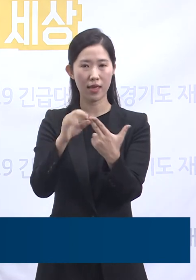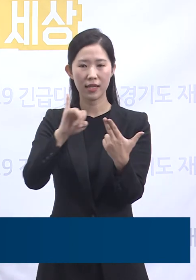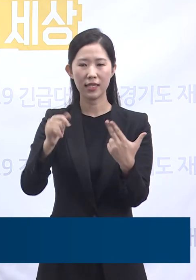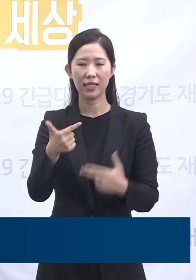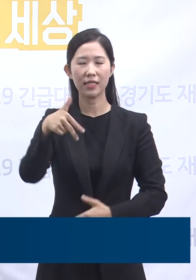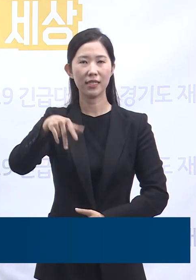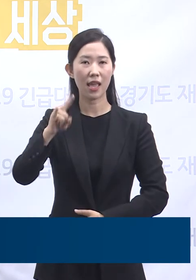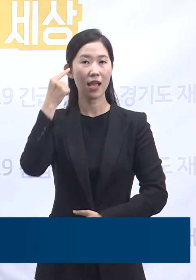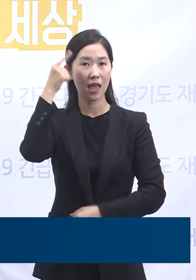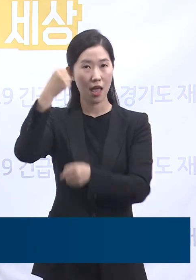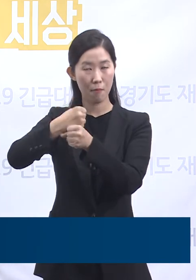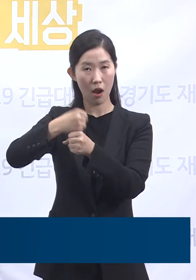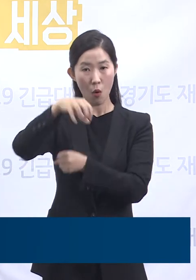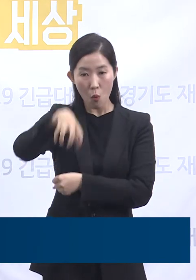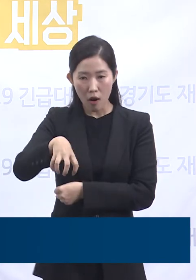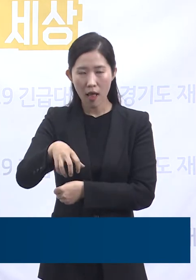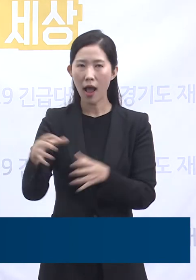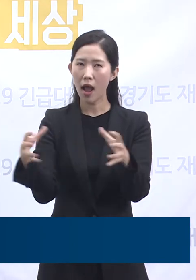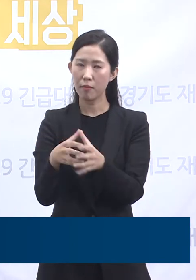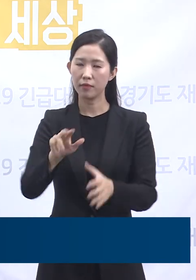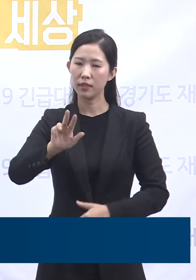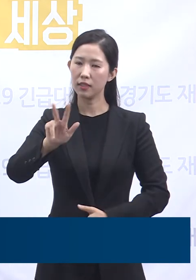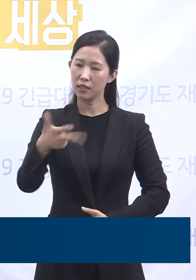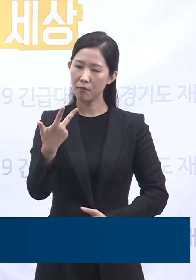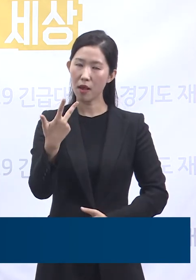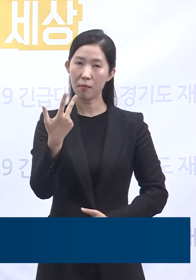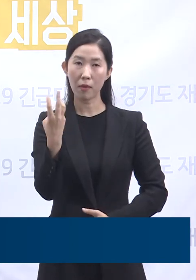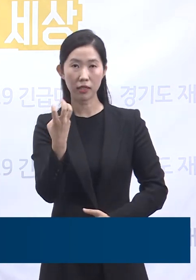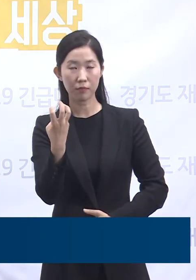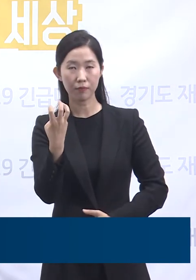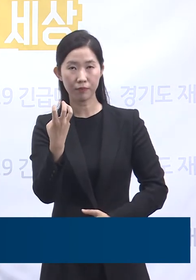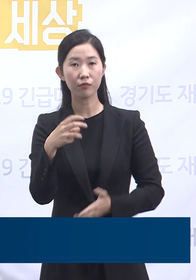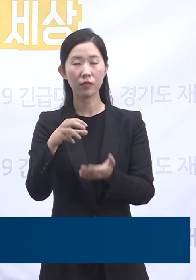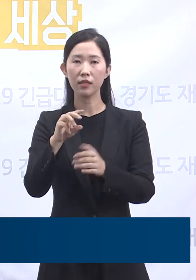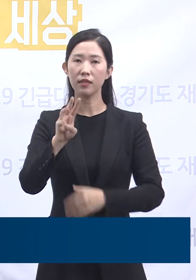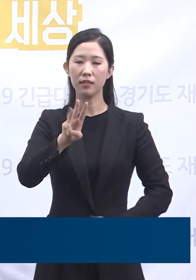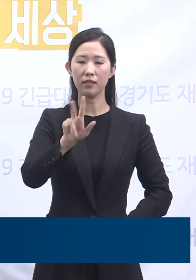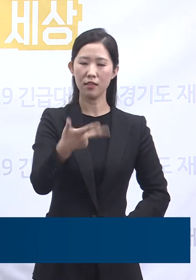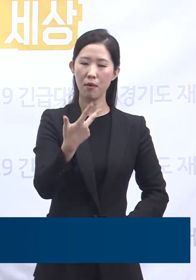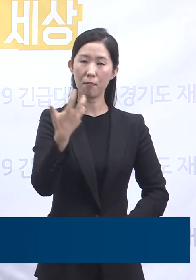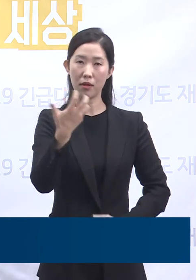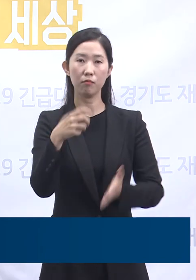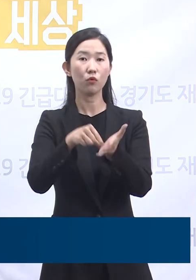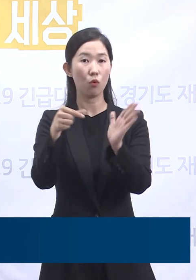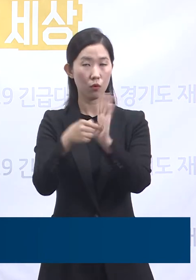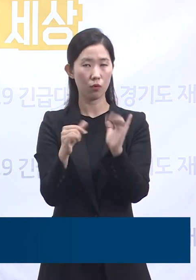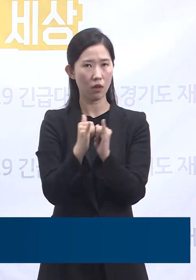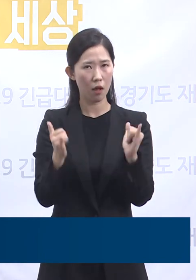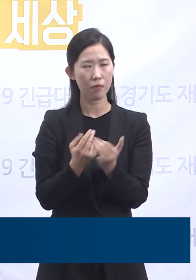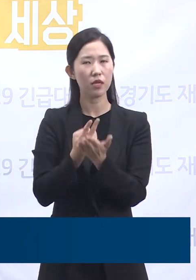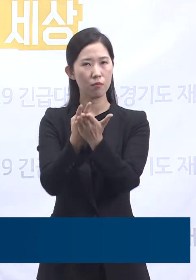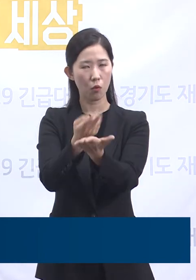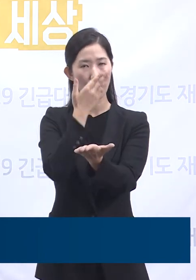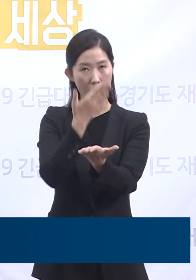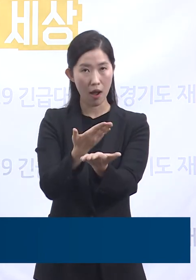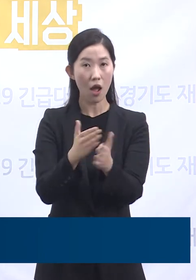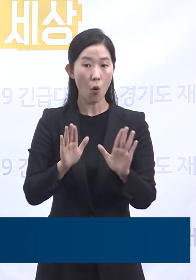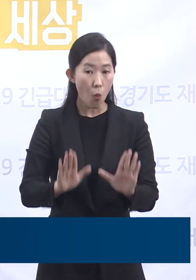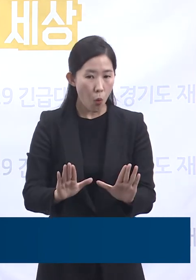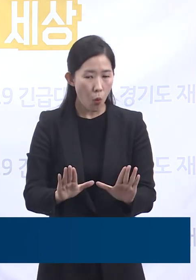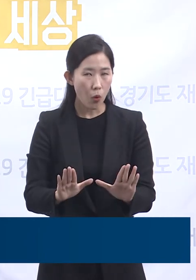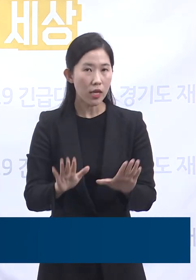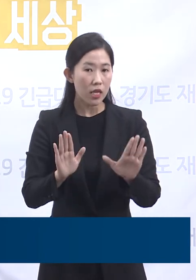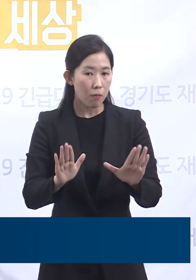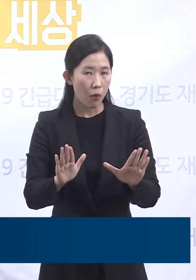,783명의 환자를 수용할 수 있는 생활치료센터 설치를 협의 완료하였으며 금주 중 개소를 목표로